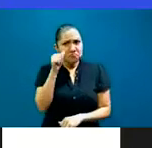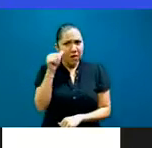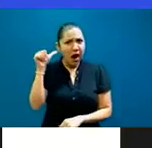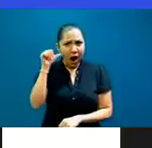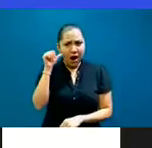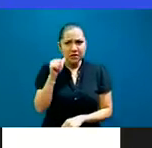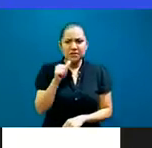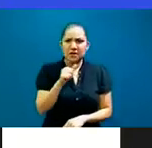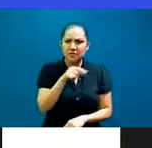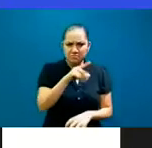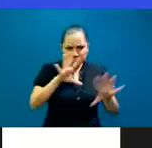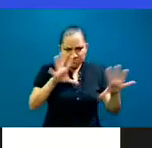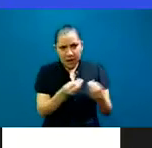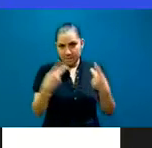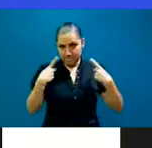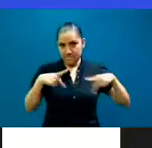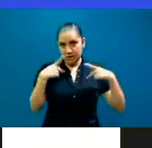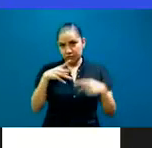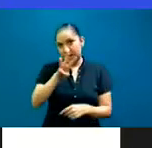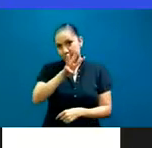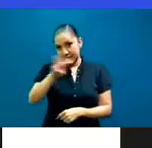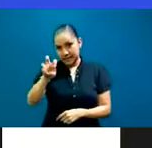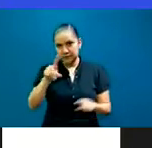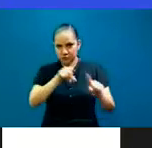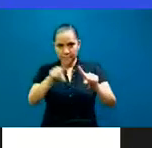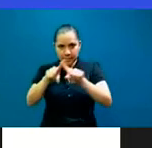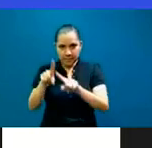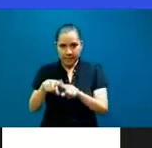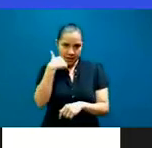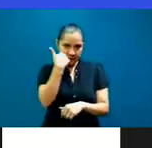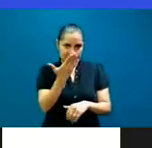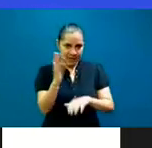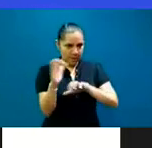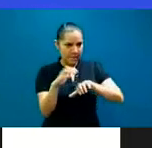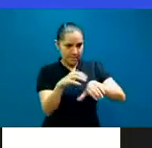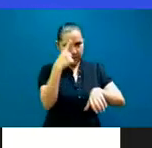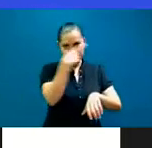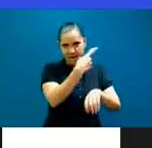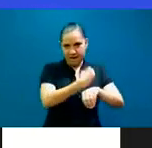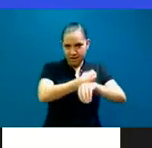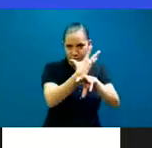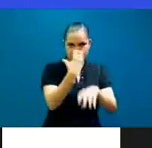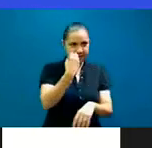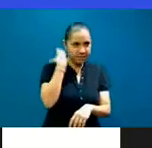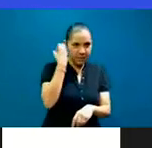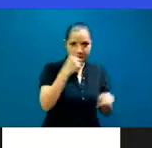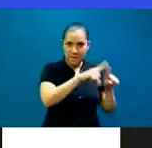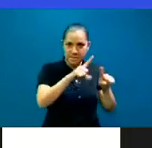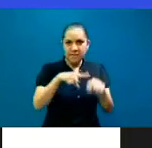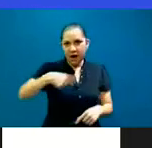llevamos 300 invitados ya, 300 personas que se han registrado, lo cual es maravilloso. Vamos a tener una